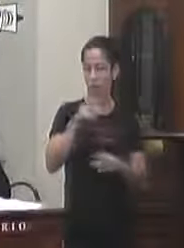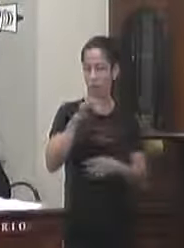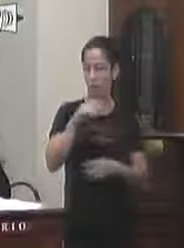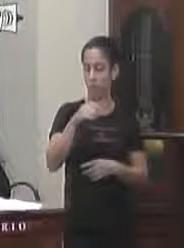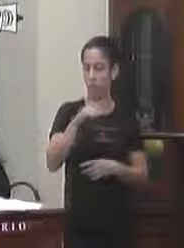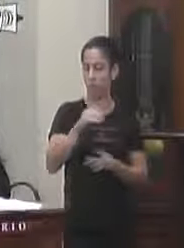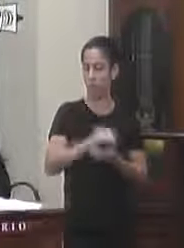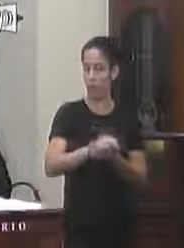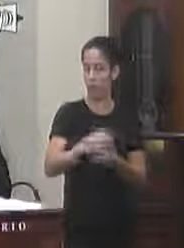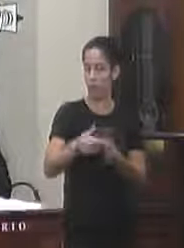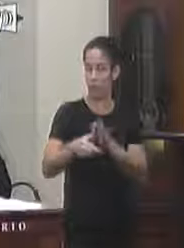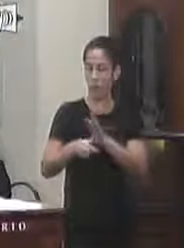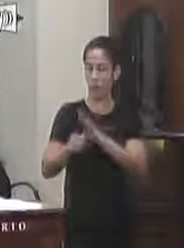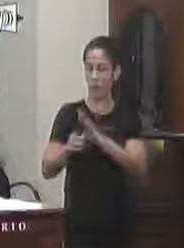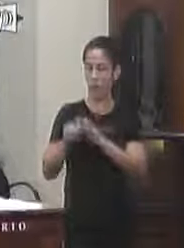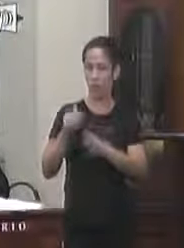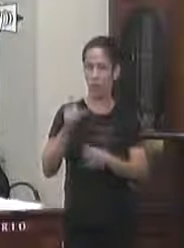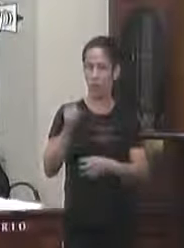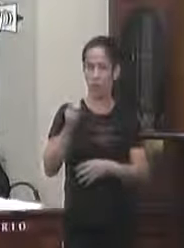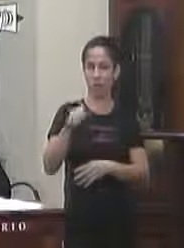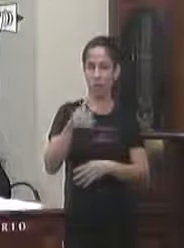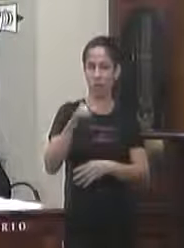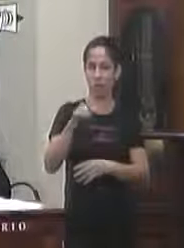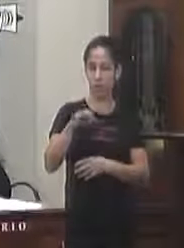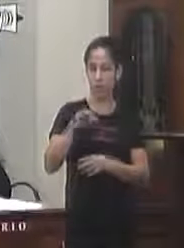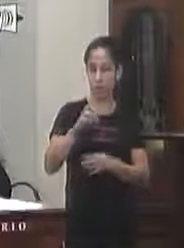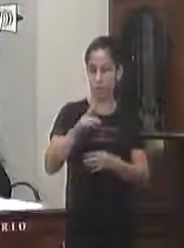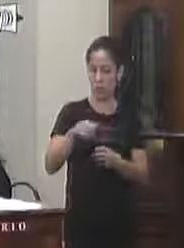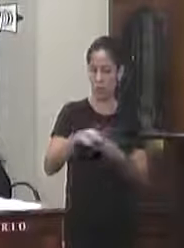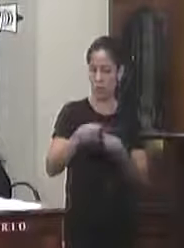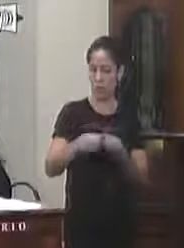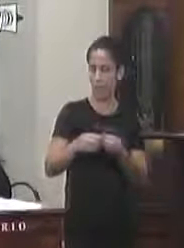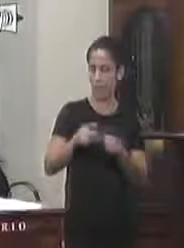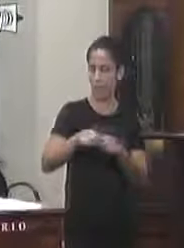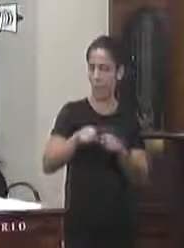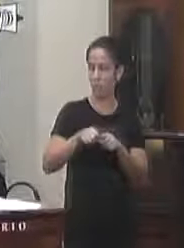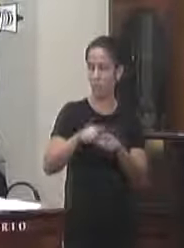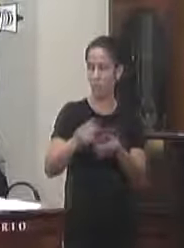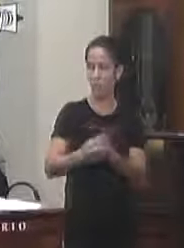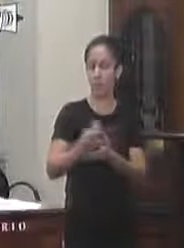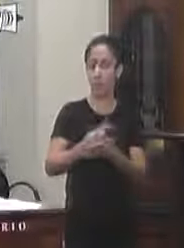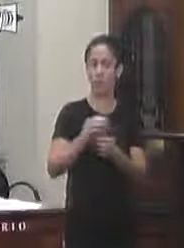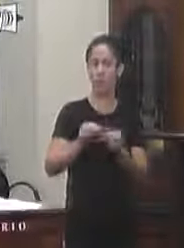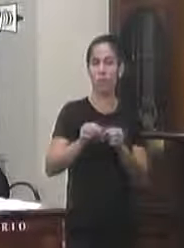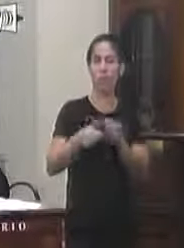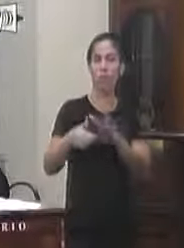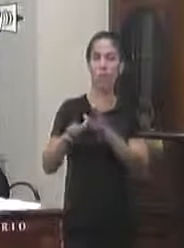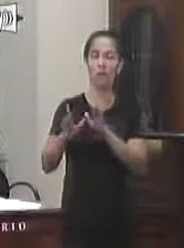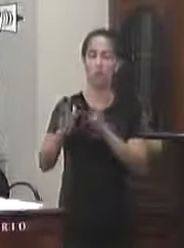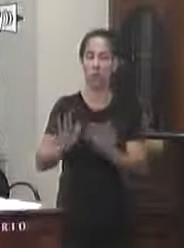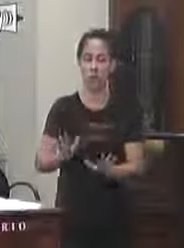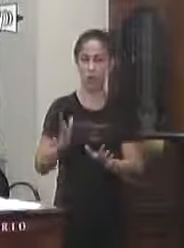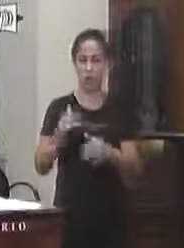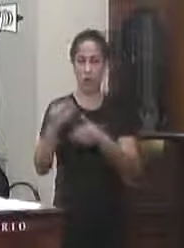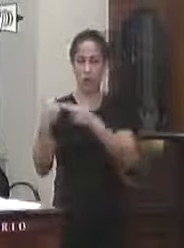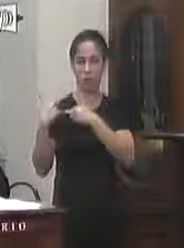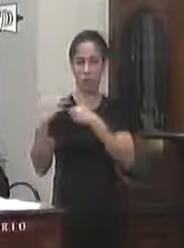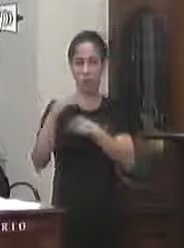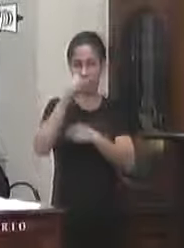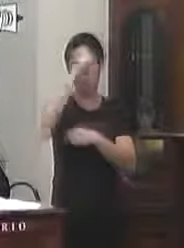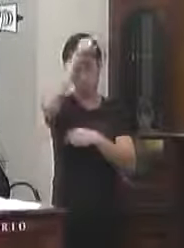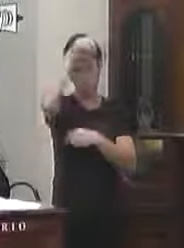mediante iniciativa parlamentar da mera explicitação e ou regulamentação de uma atividade que já cabe ao órgão por exemplo